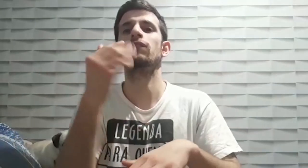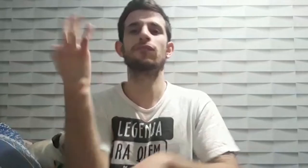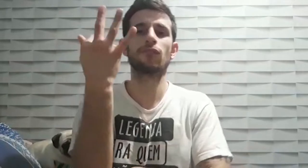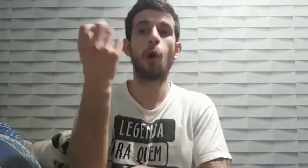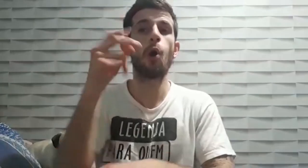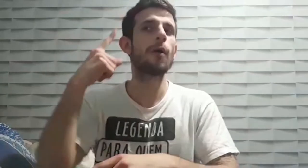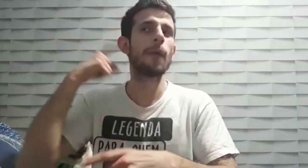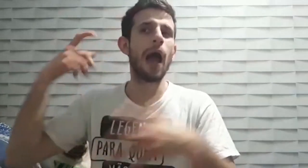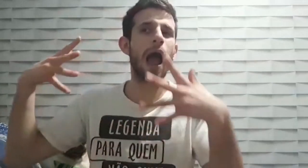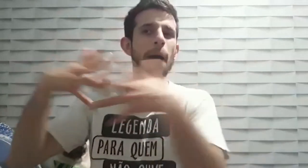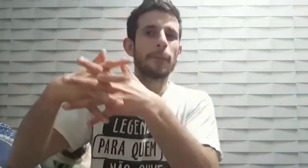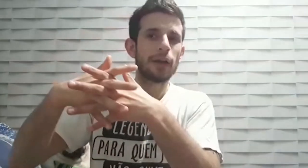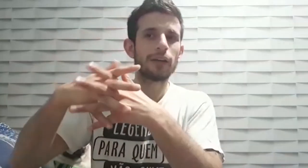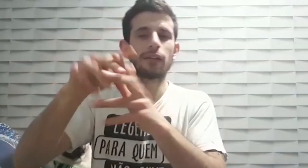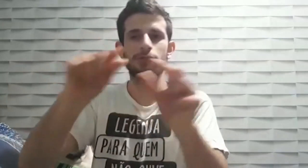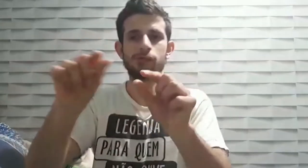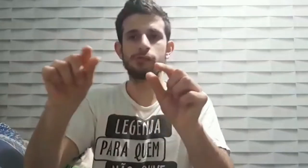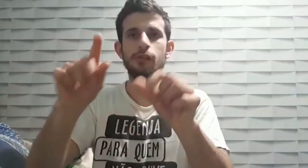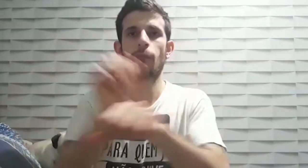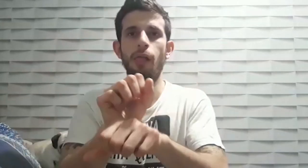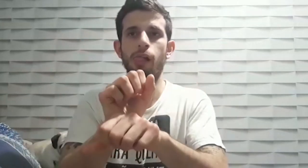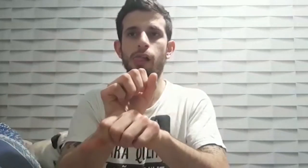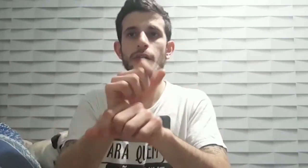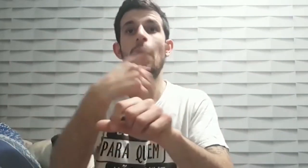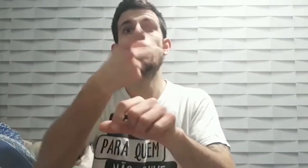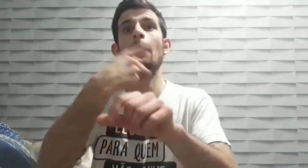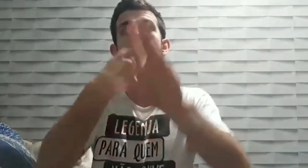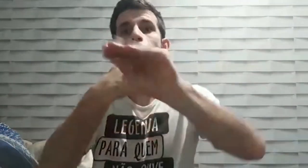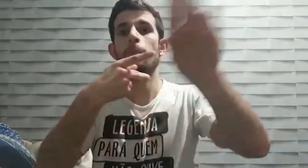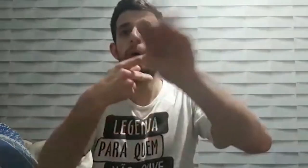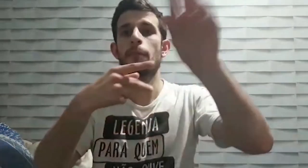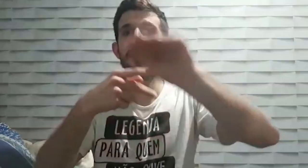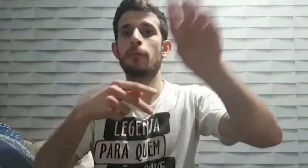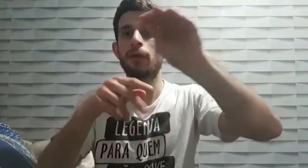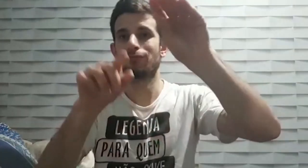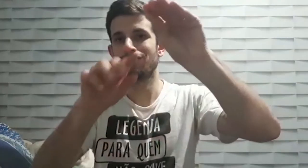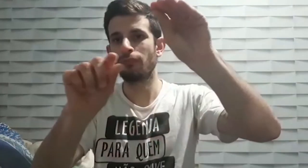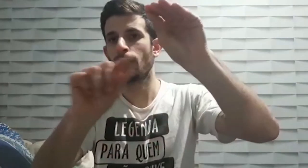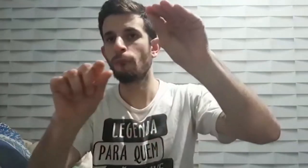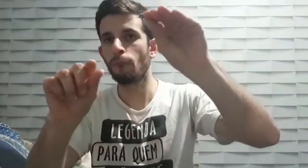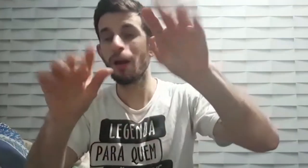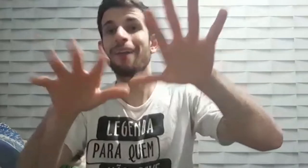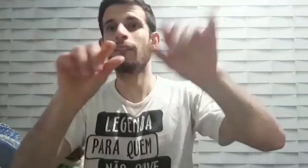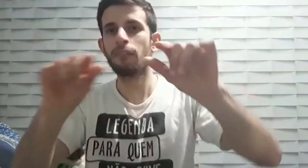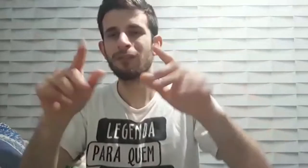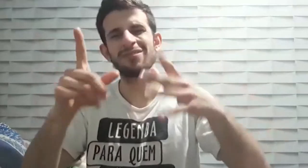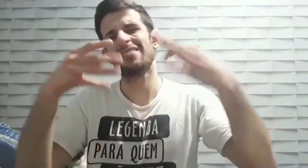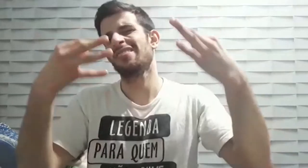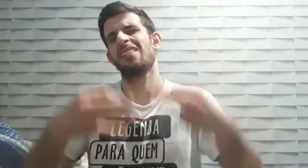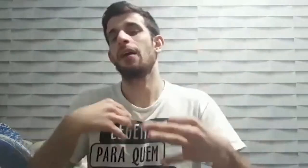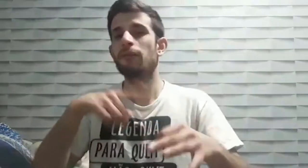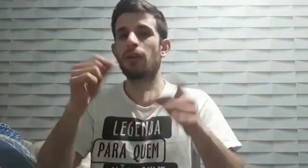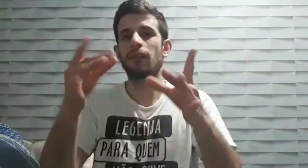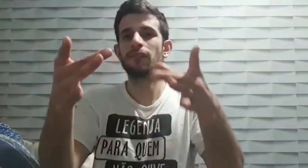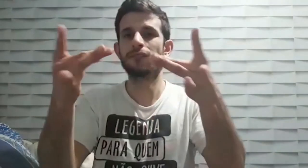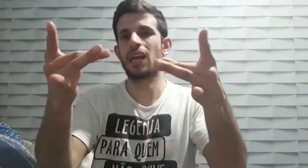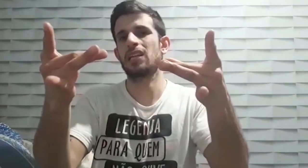vezes, não detecta com clareza as falas e produz palavras erradas. Por isso, melhor seria legenda